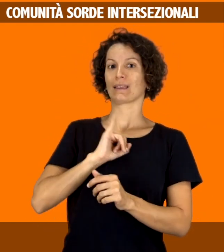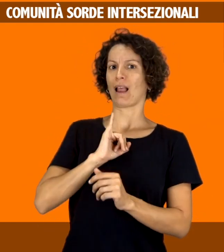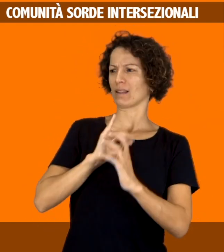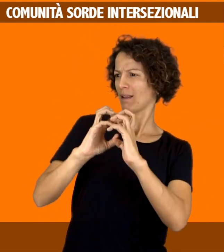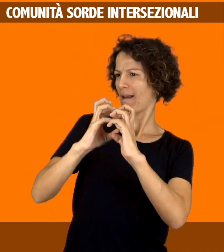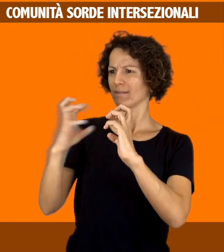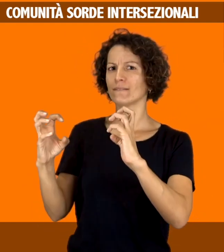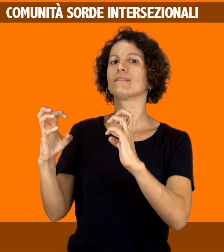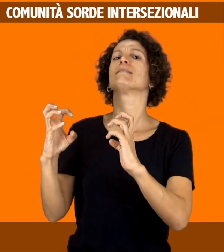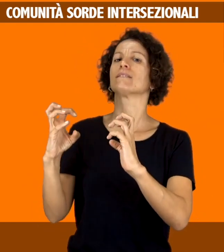LGBTQ.